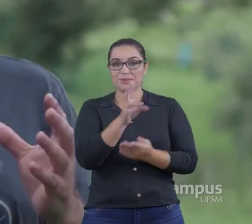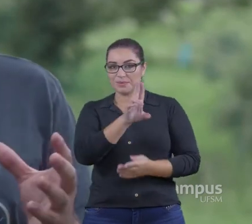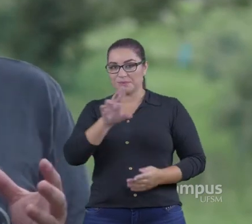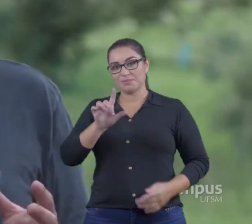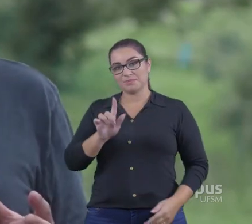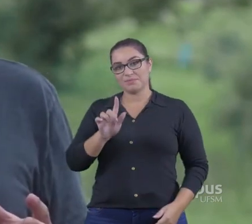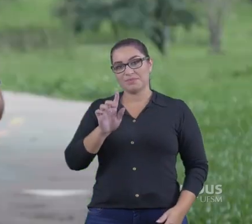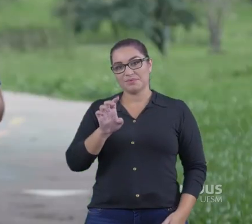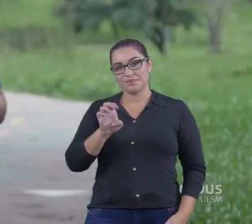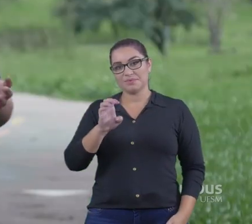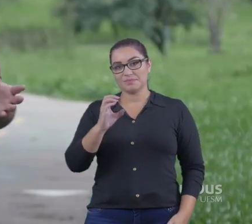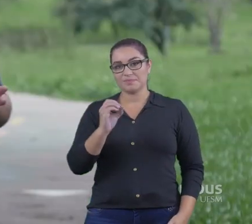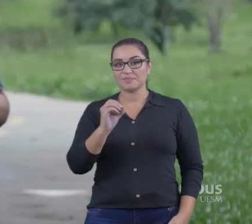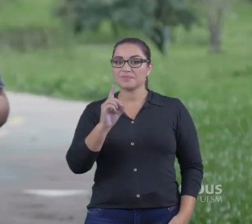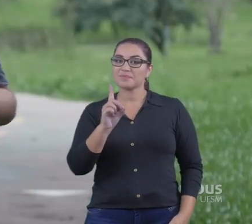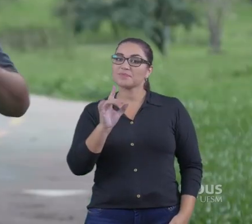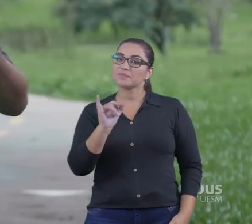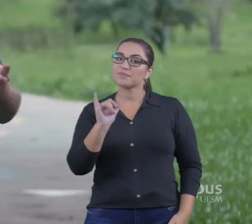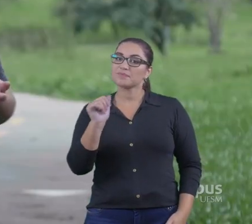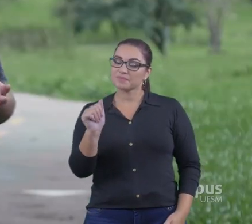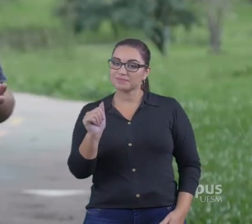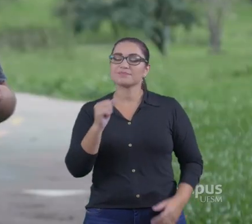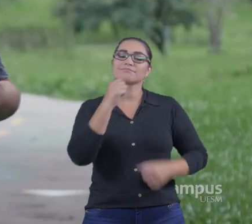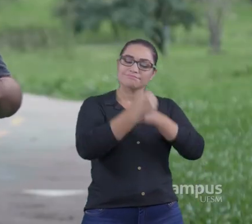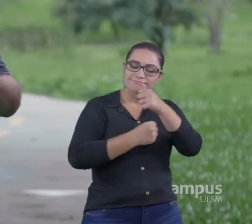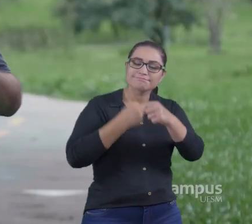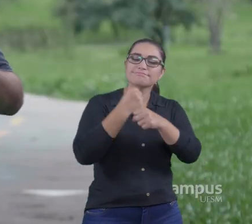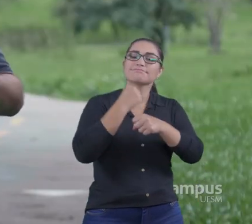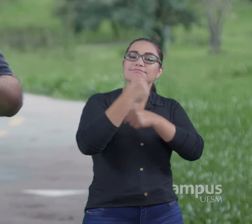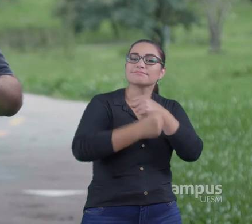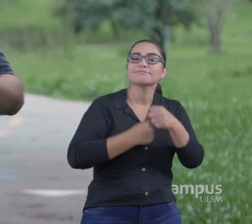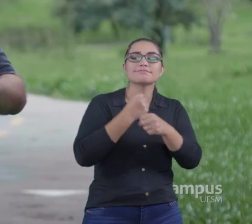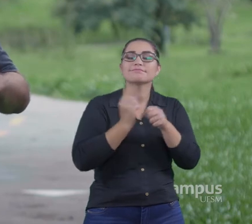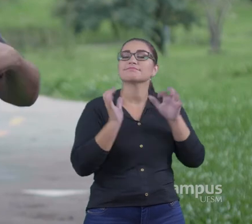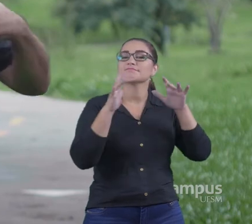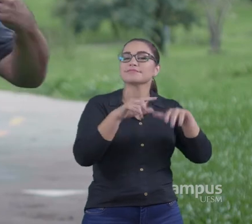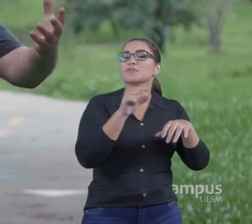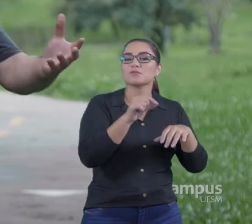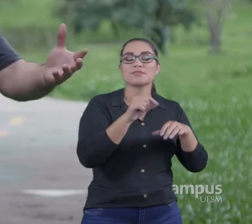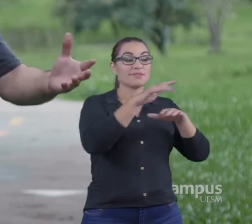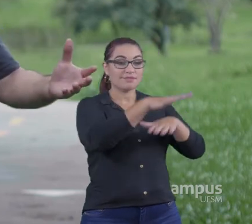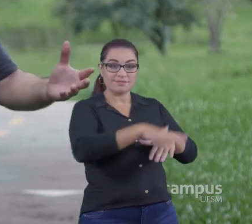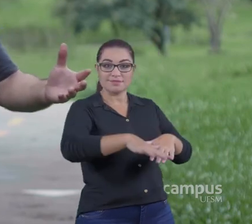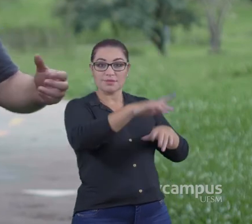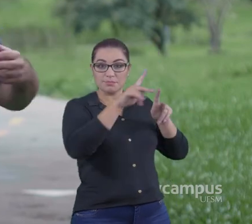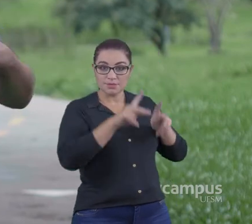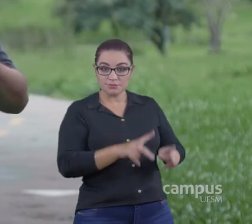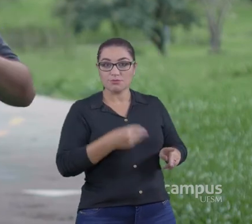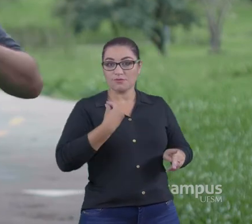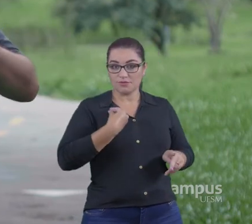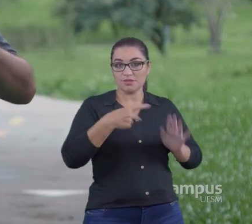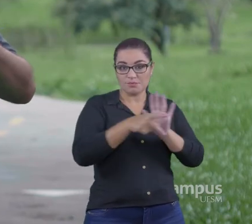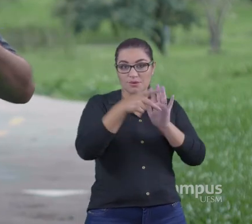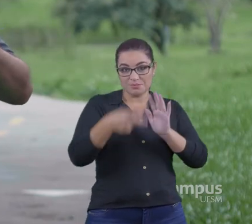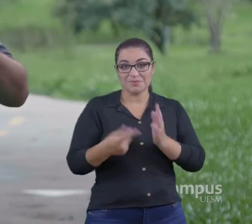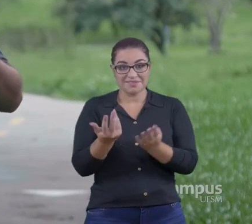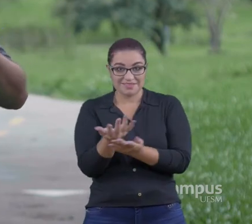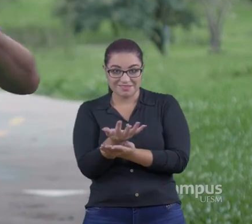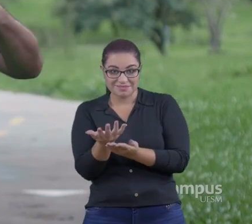Geodia De cada ano A gente vai lá E Se abre Para a comunidade Abre Na verdade O